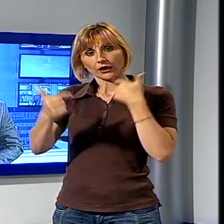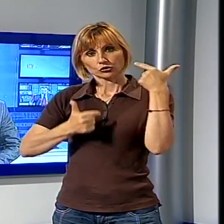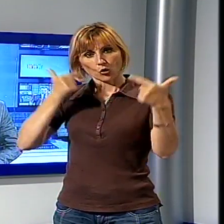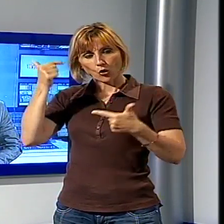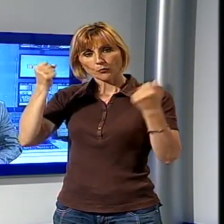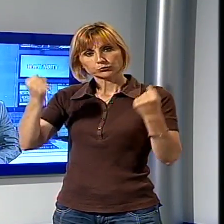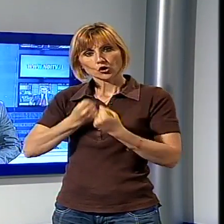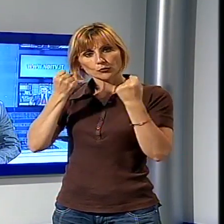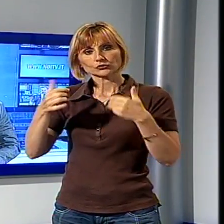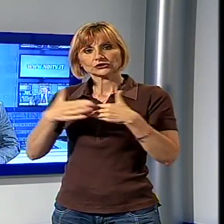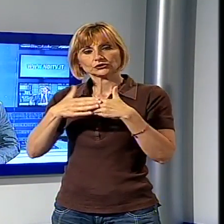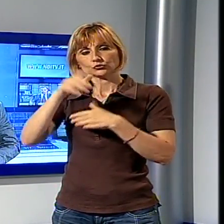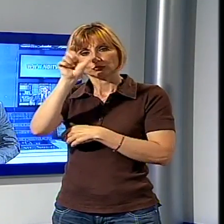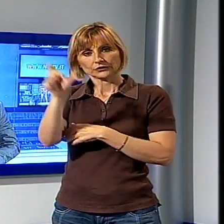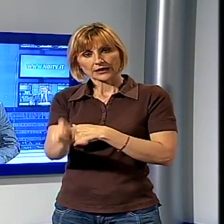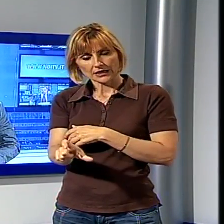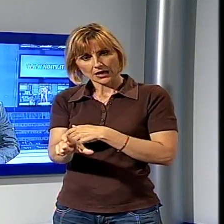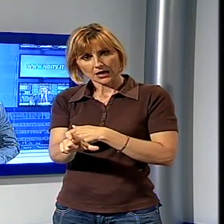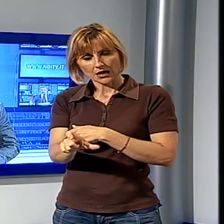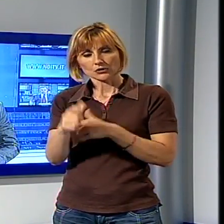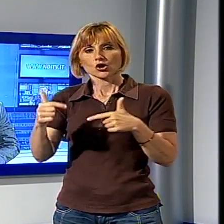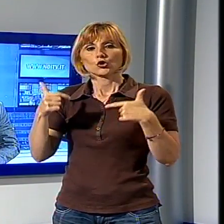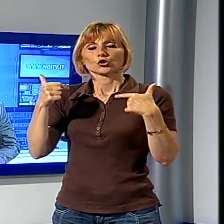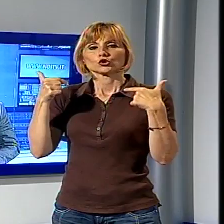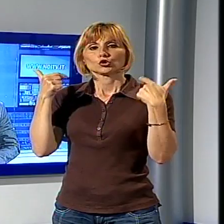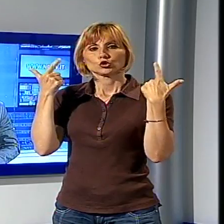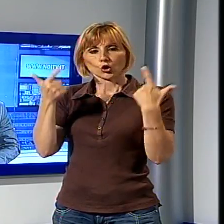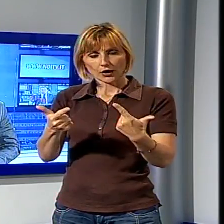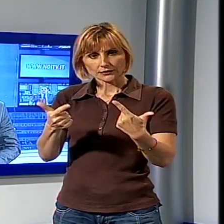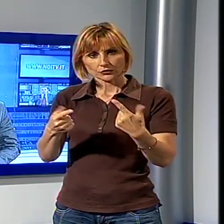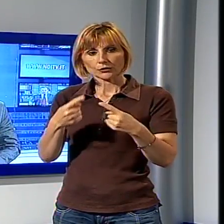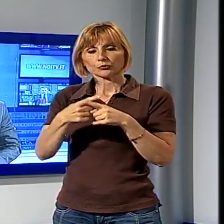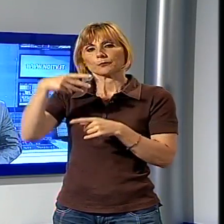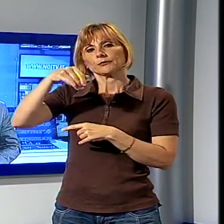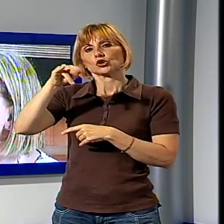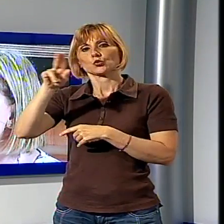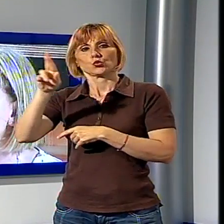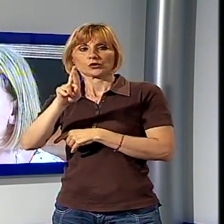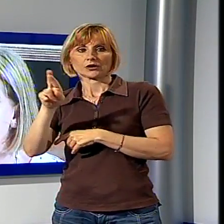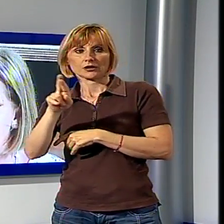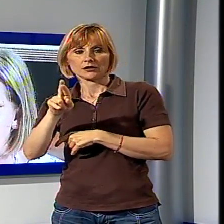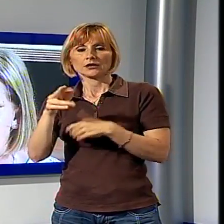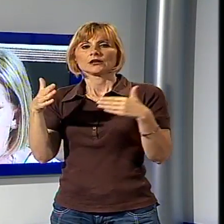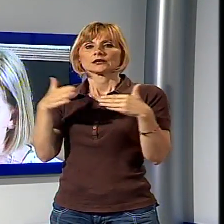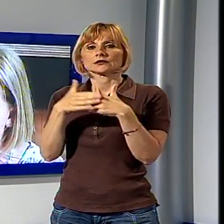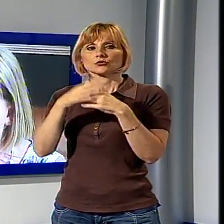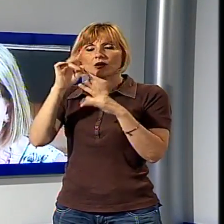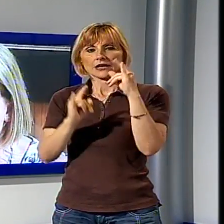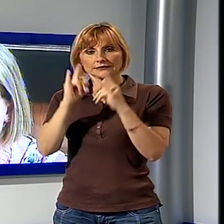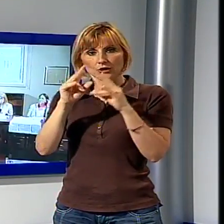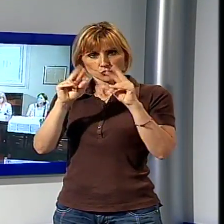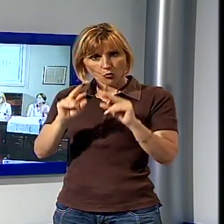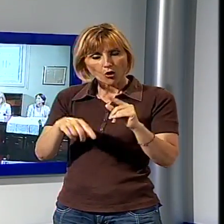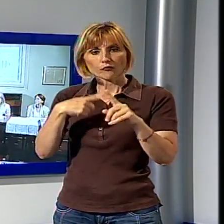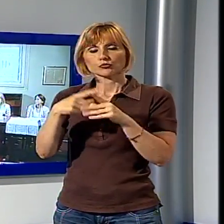promossa dall'Istituto Italiano della Donazione e dal MIUR l'Istituto Comprensivo di Castelnuovo e la